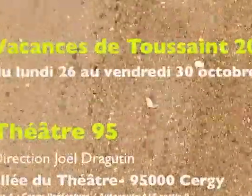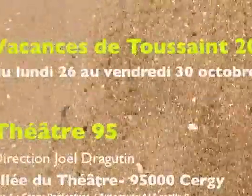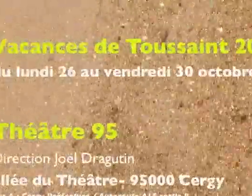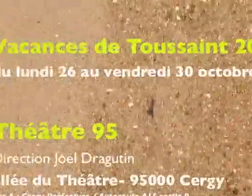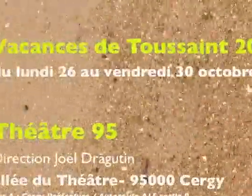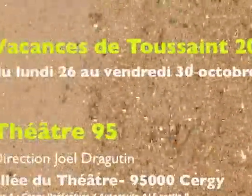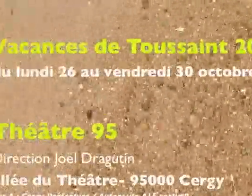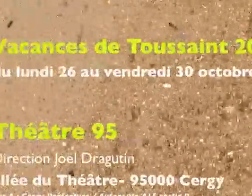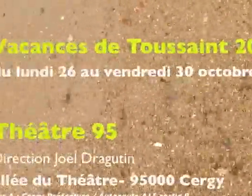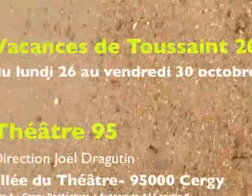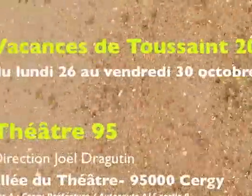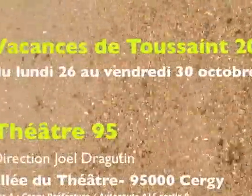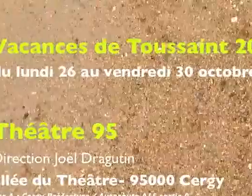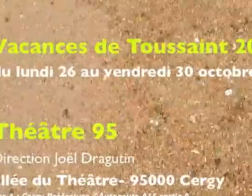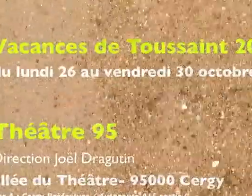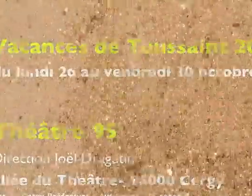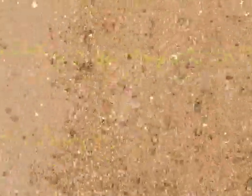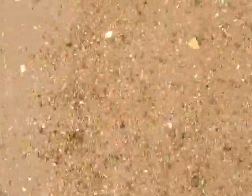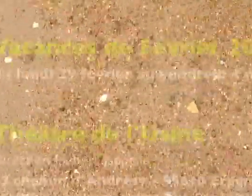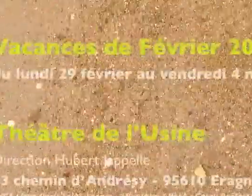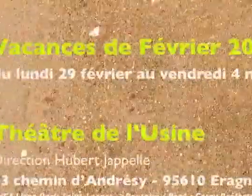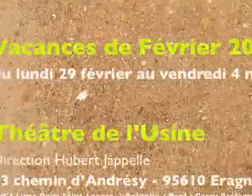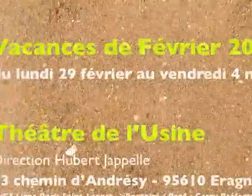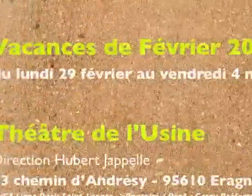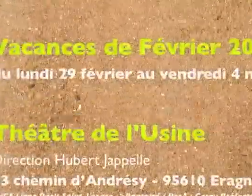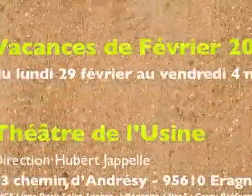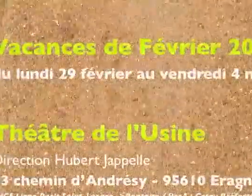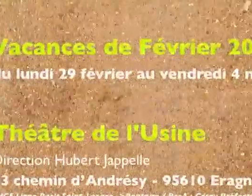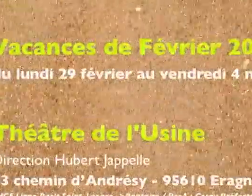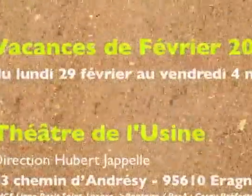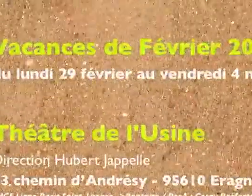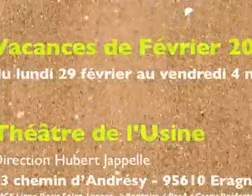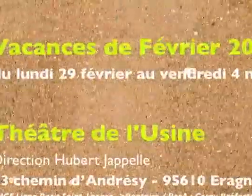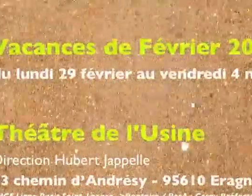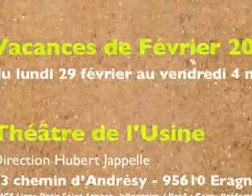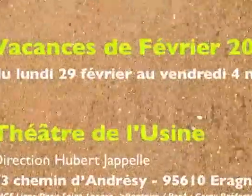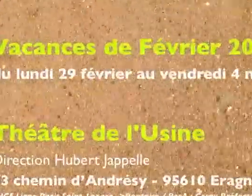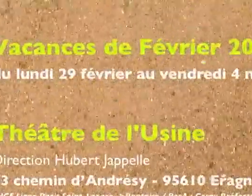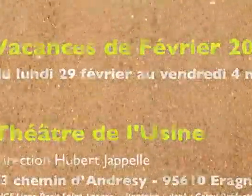Aimee Aimee